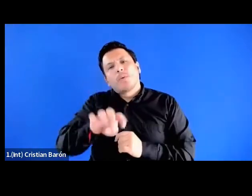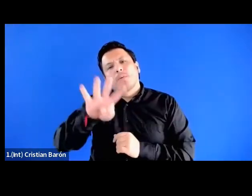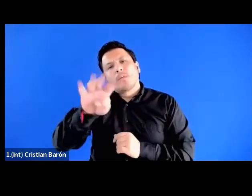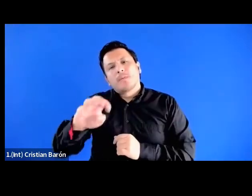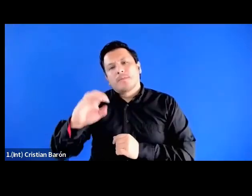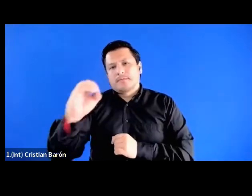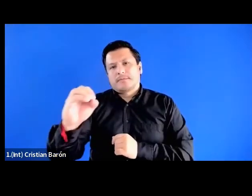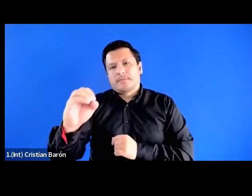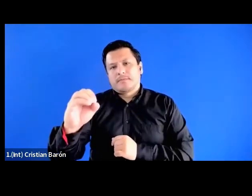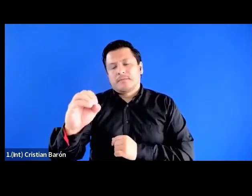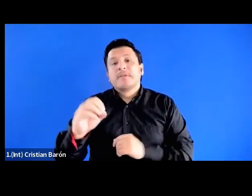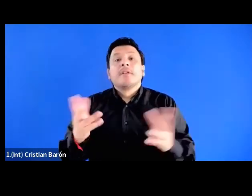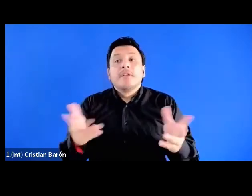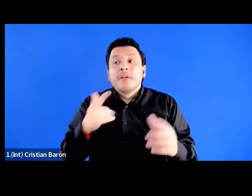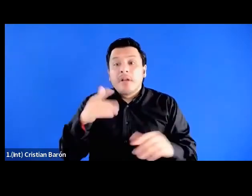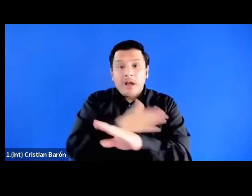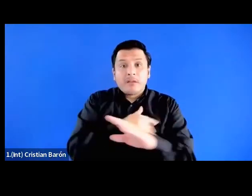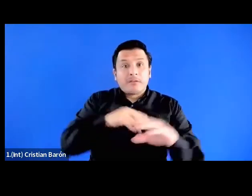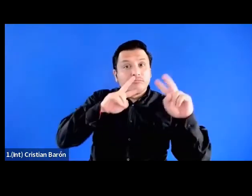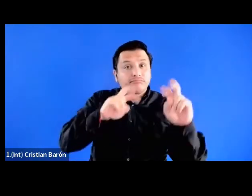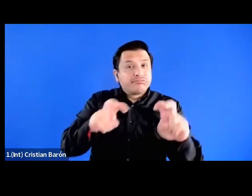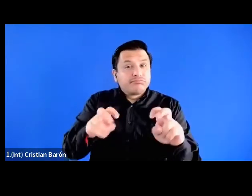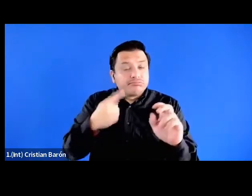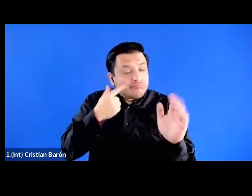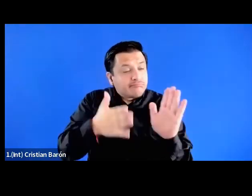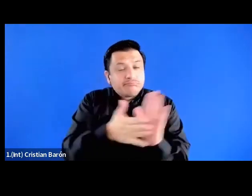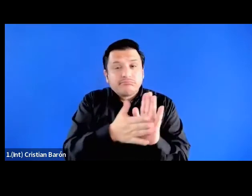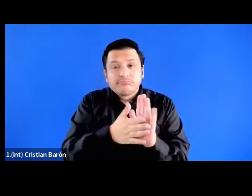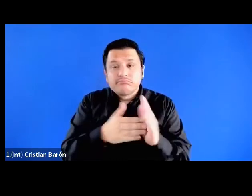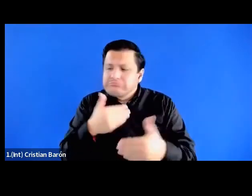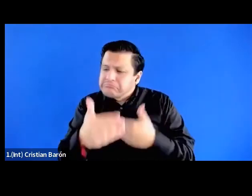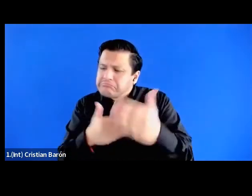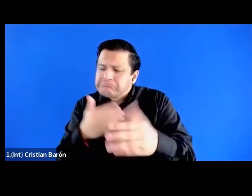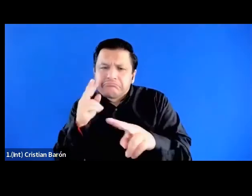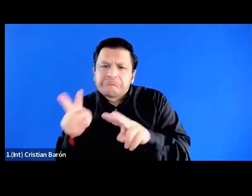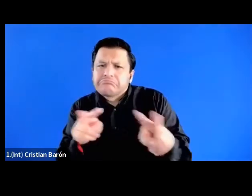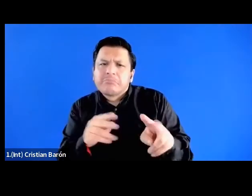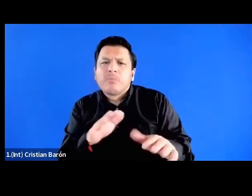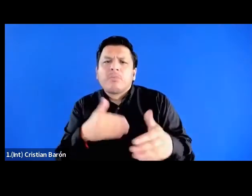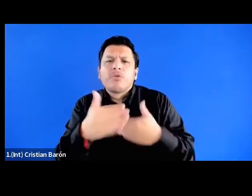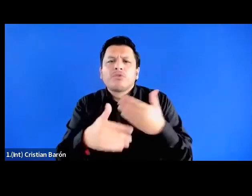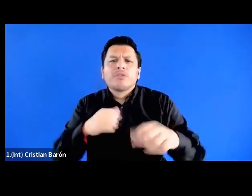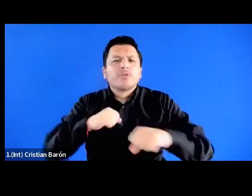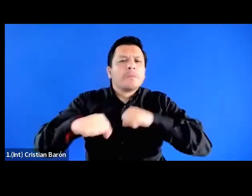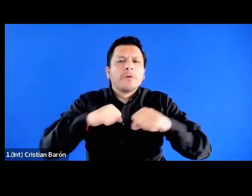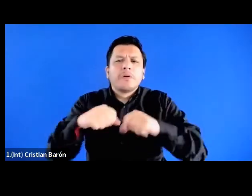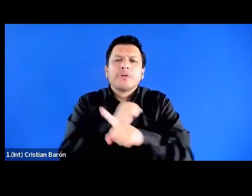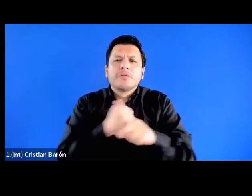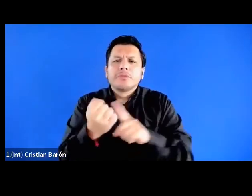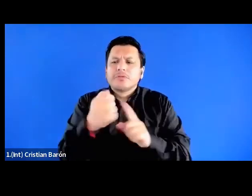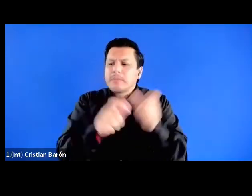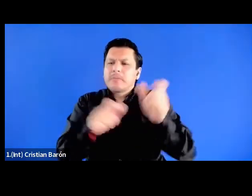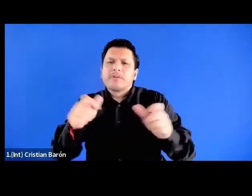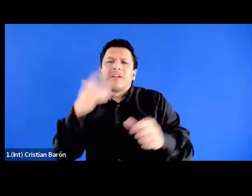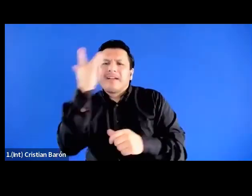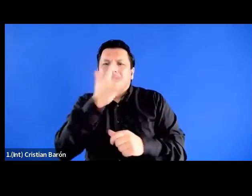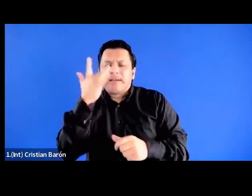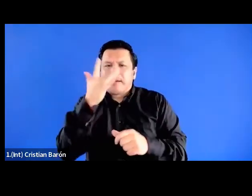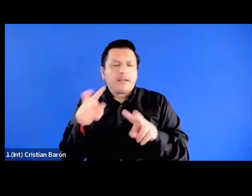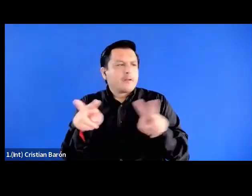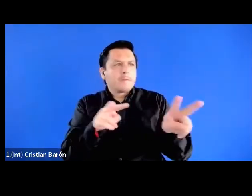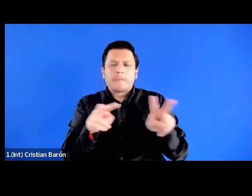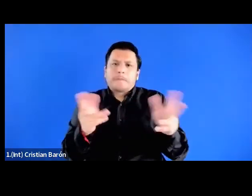los trabajos que tomaban como objeto explícito de reflexión el proceso de movilidad social de la población negra urbana.